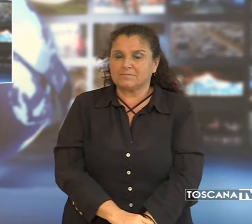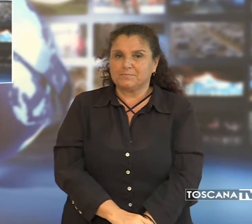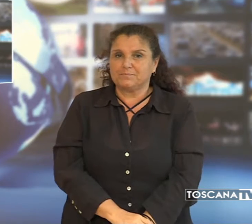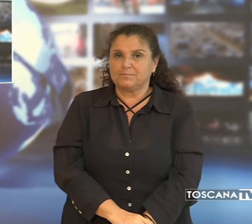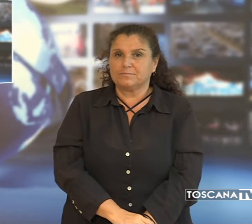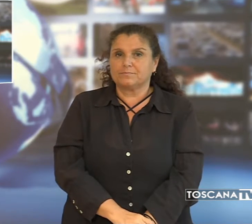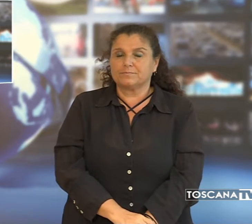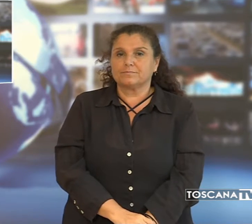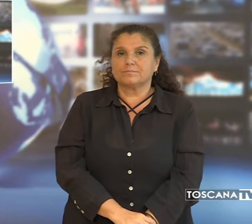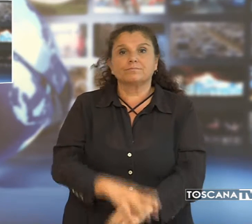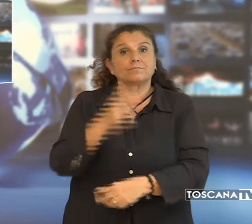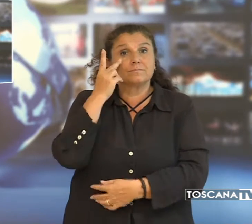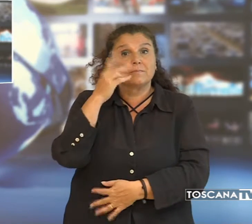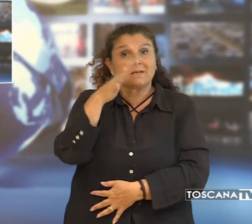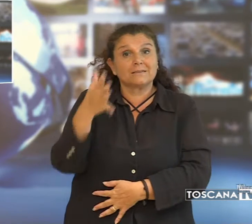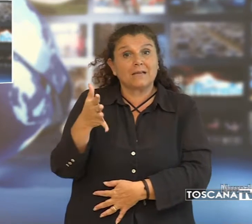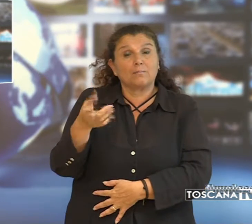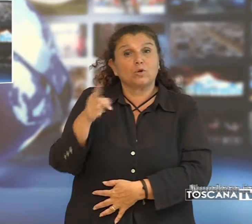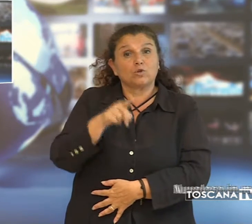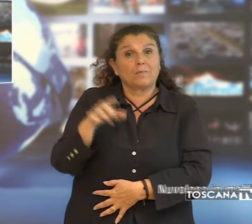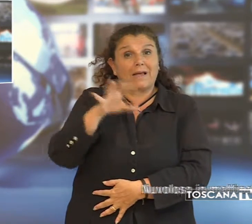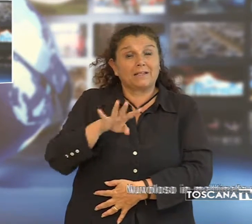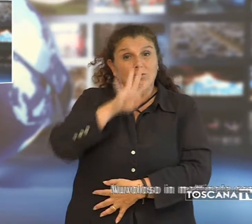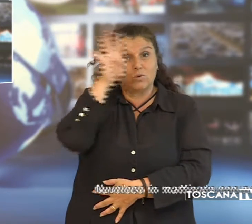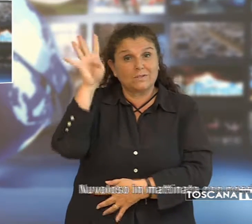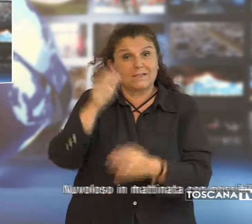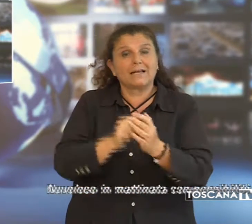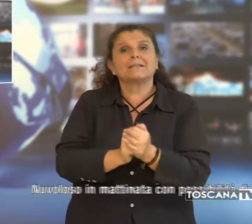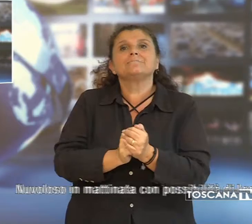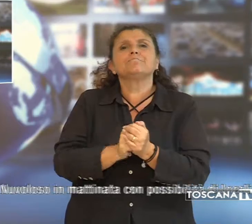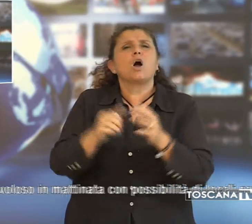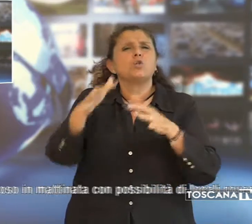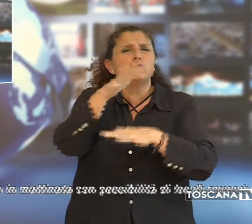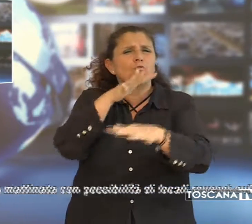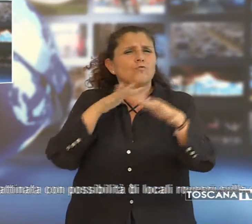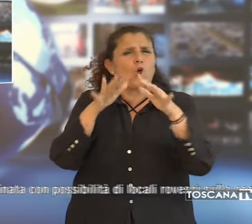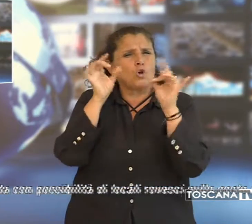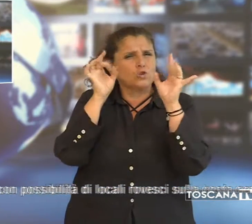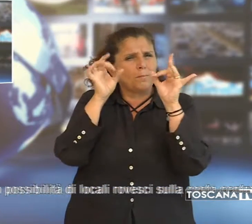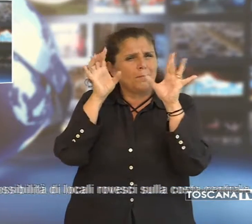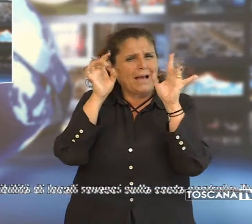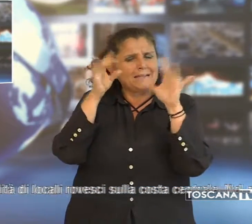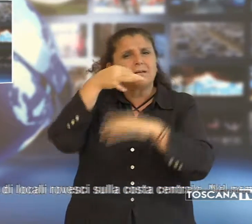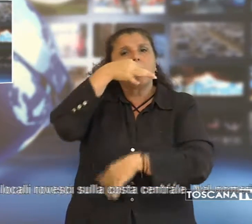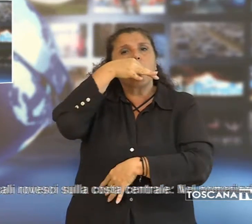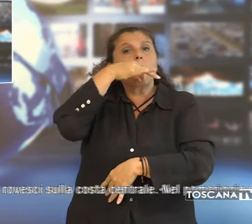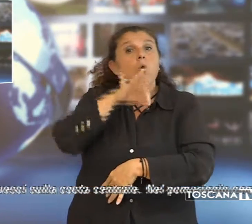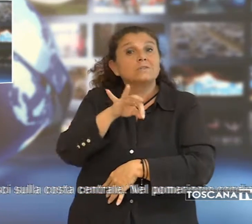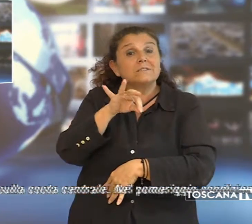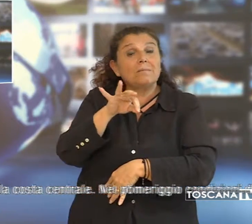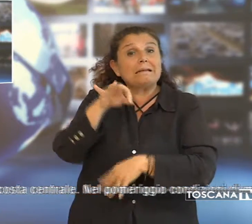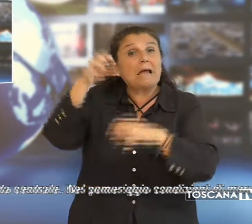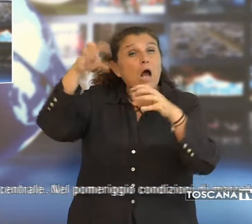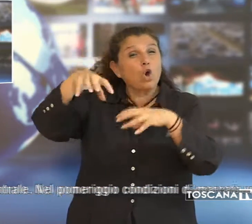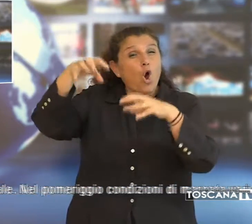E ora le previsioni del tempo per domani in Toscana. Nuvoloso in mattinata con possibilità di locali